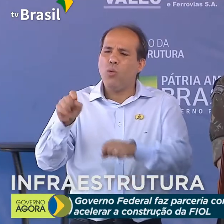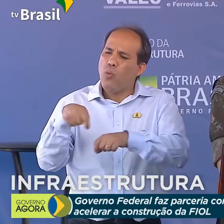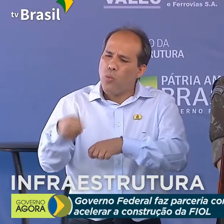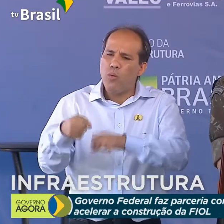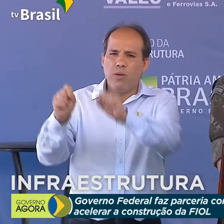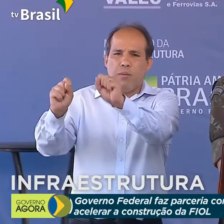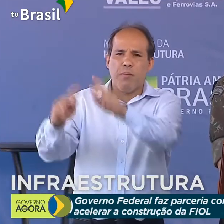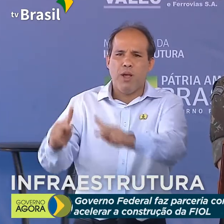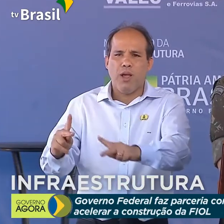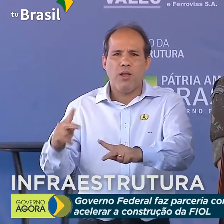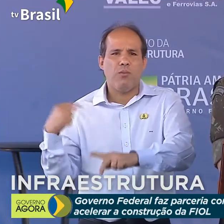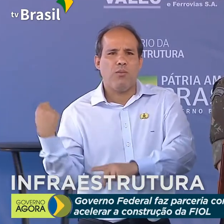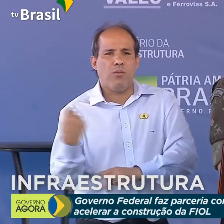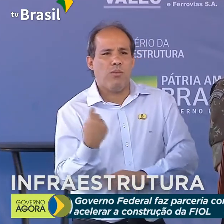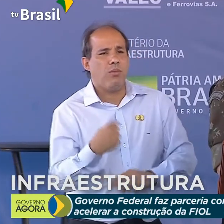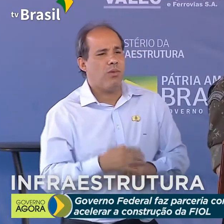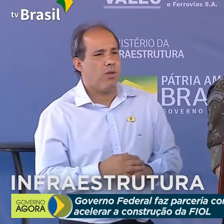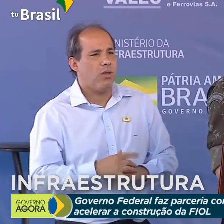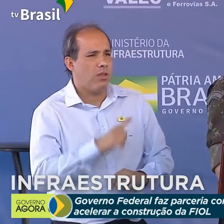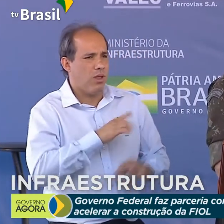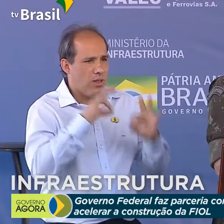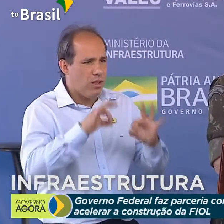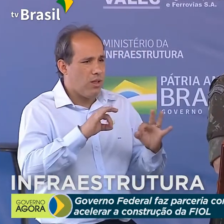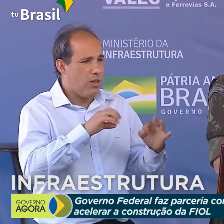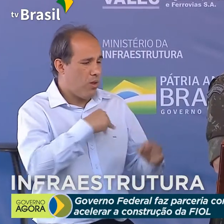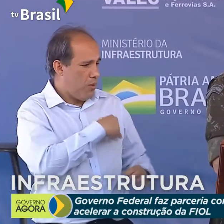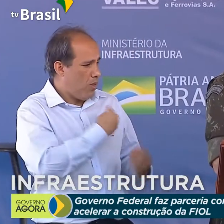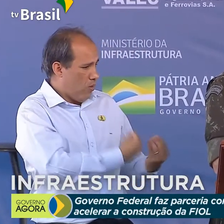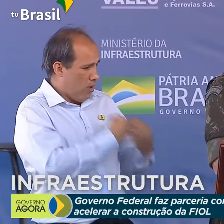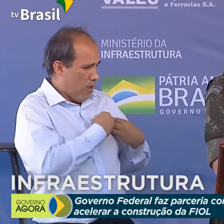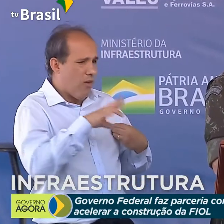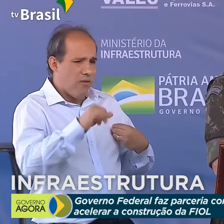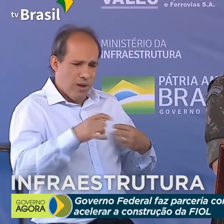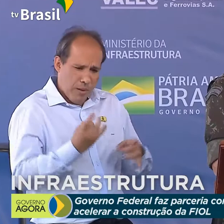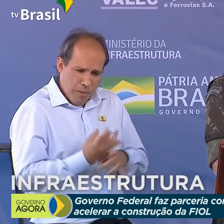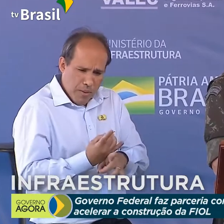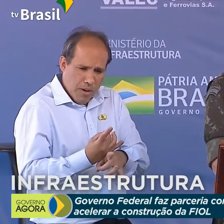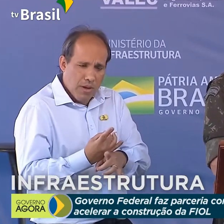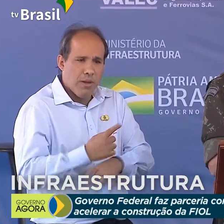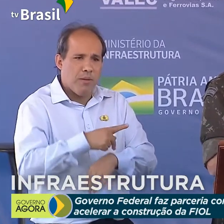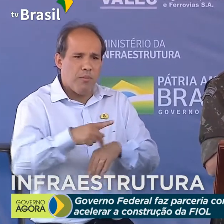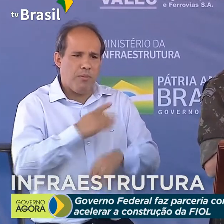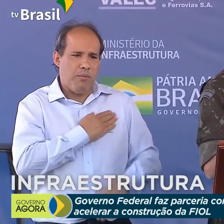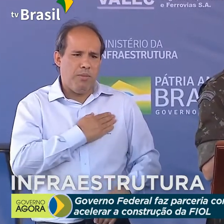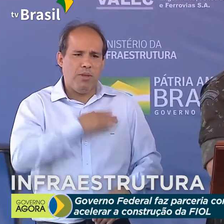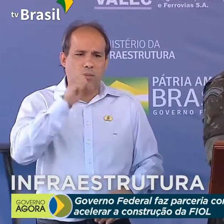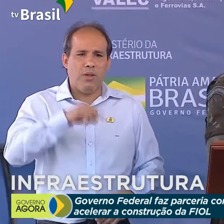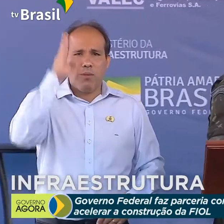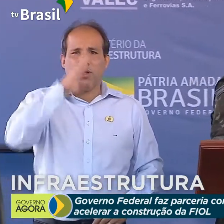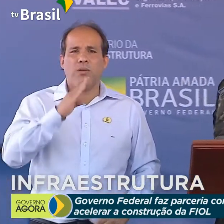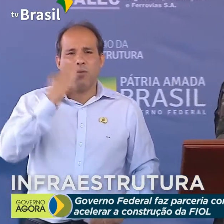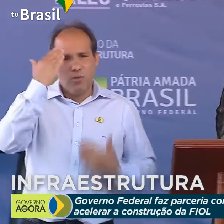Presidente, esteja certo que a missão será cumprida. Pátria, Brasil. Muito obrigado.